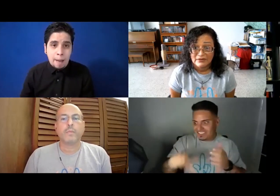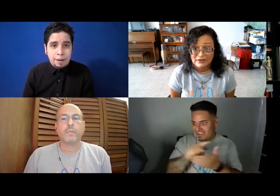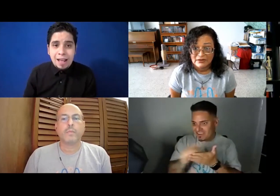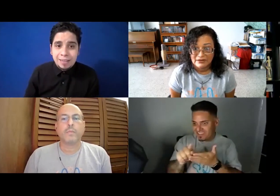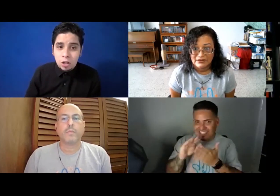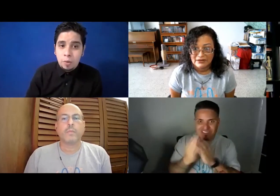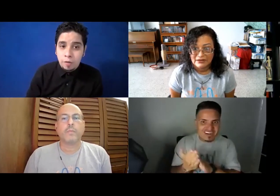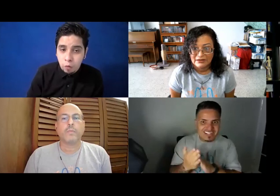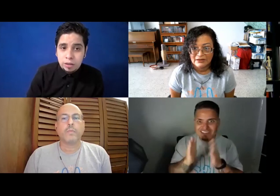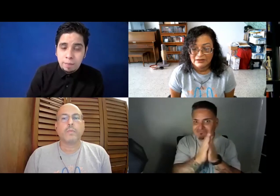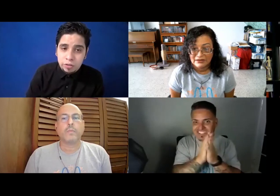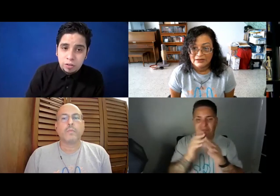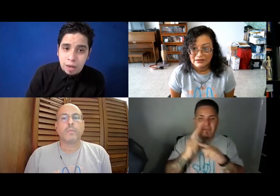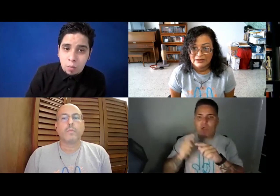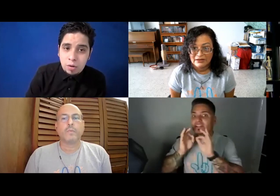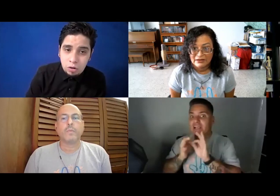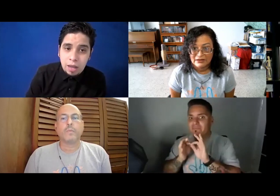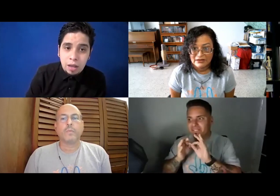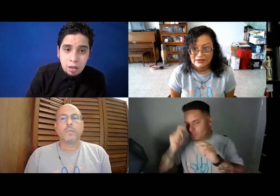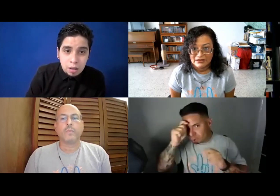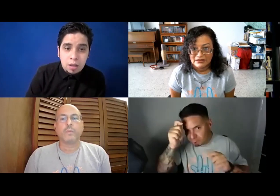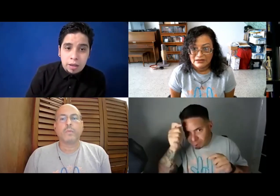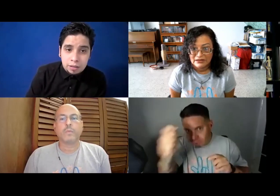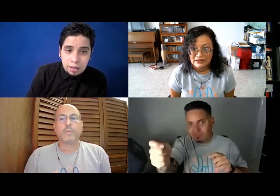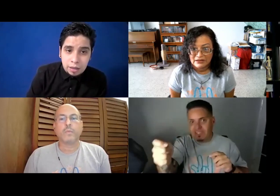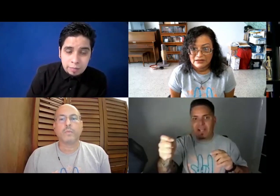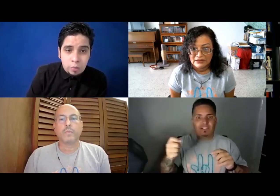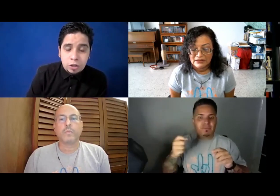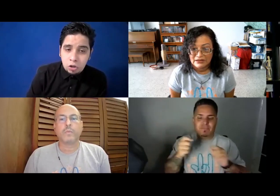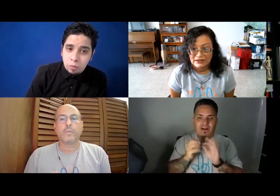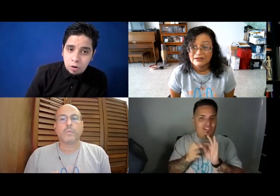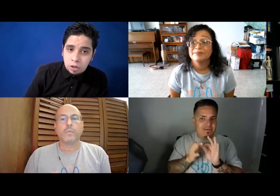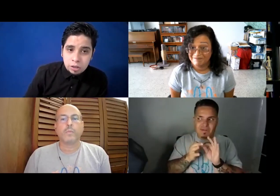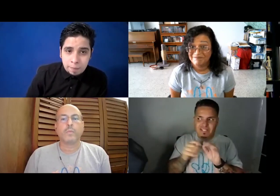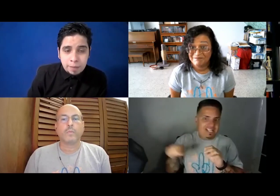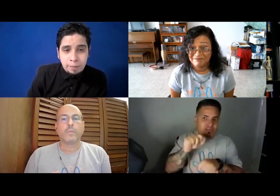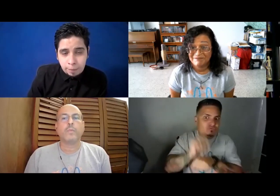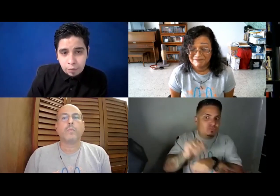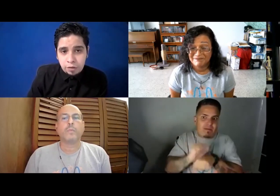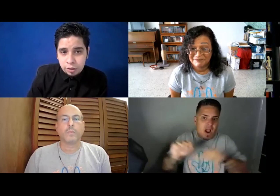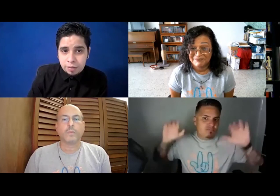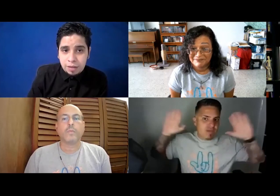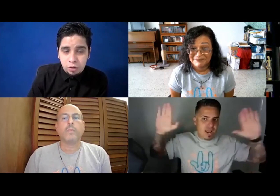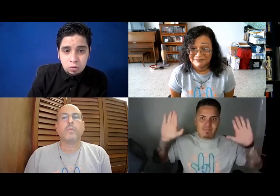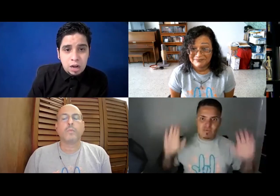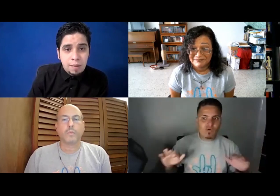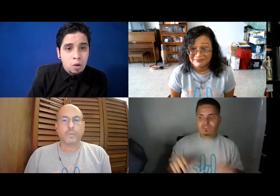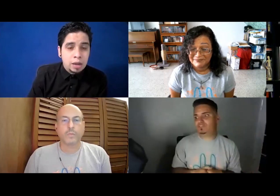aprendes a hacerlo pero es fuerte el proceso, ¿verdad? Como es la solda, yo me quito el sombrero ante los intérpretes porque la profesión de interpretación es un trabajo que